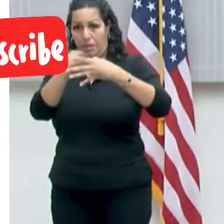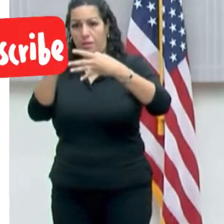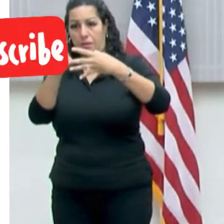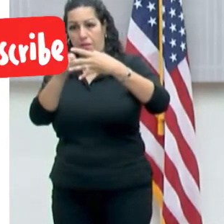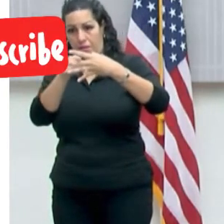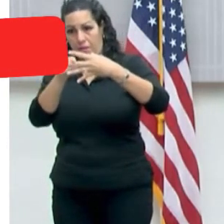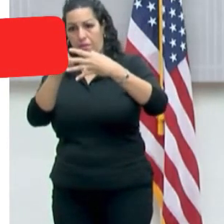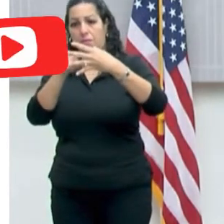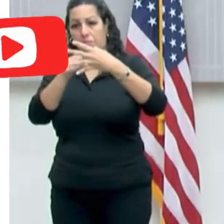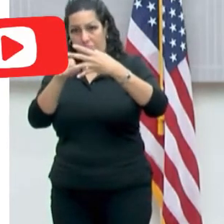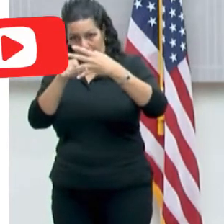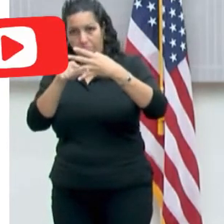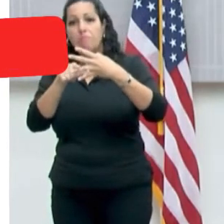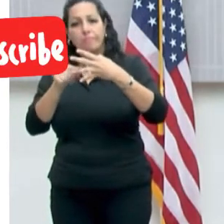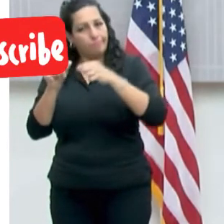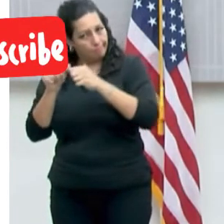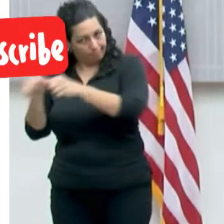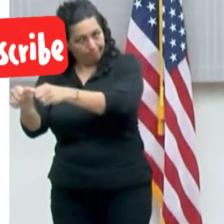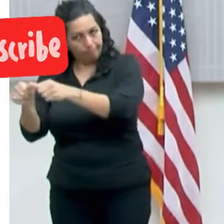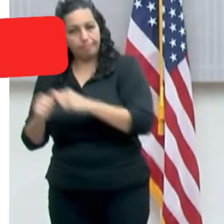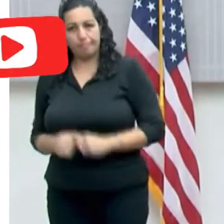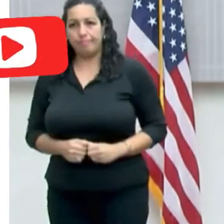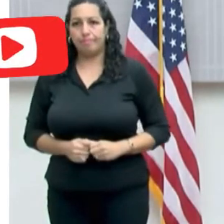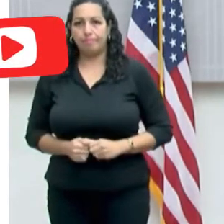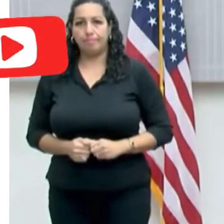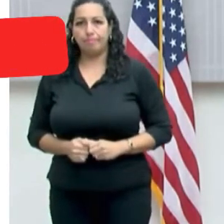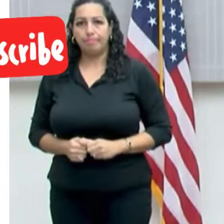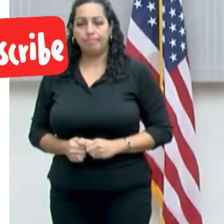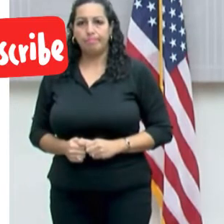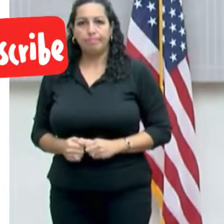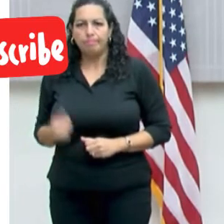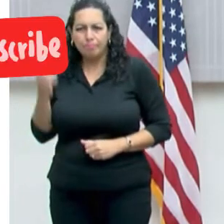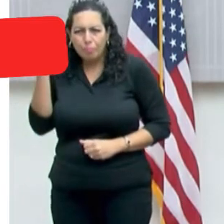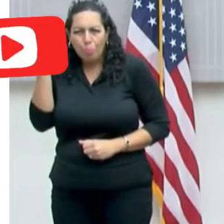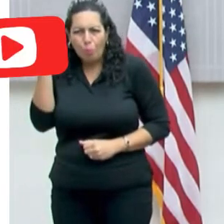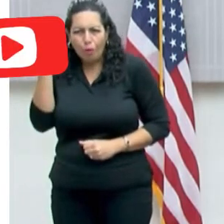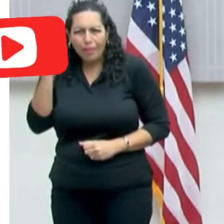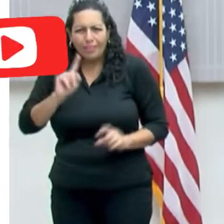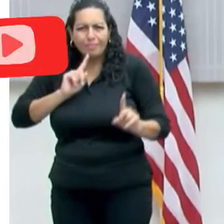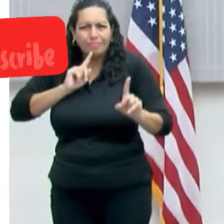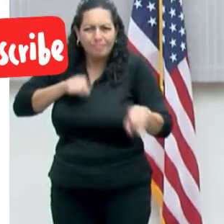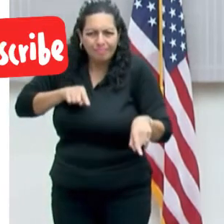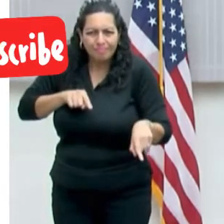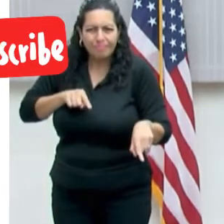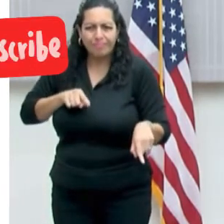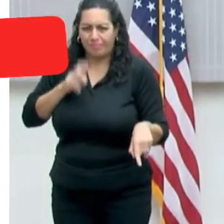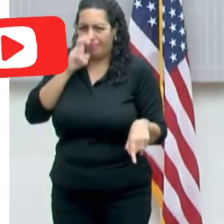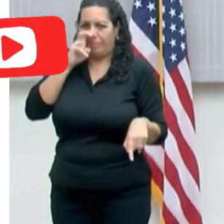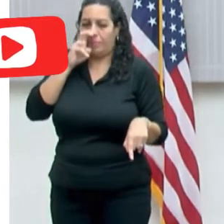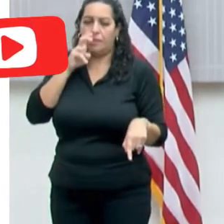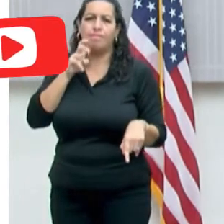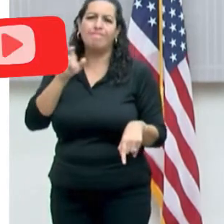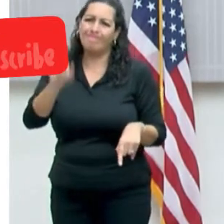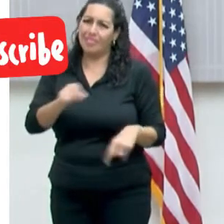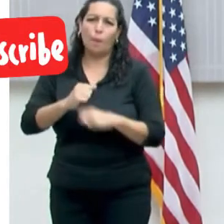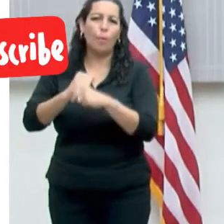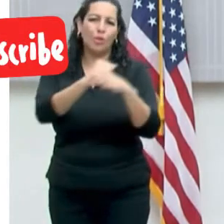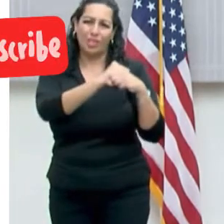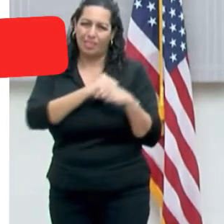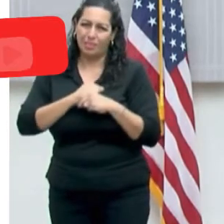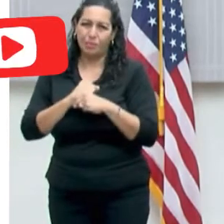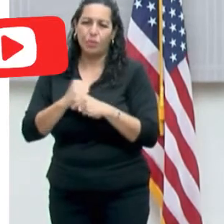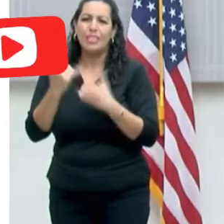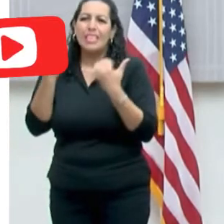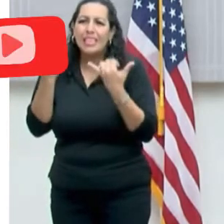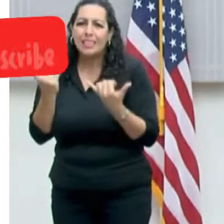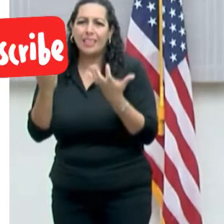tres semanas. Estas acciones las estoy tomando para ayudar a protegernos. Buscamos reducir los riesgos lo más